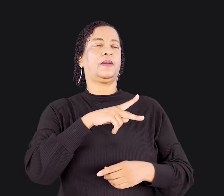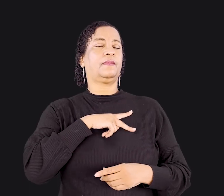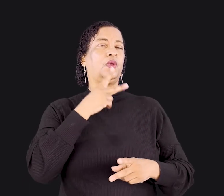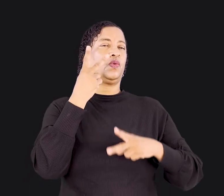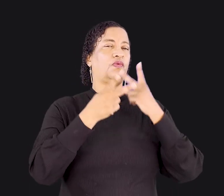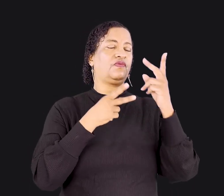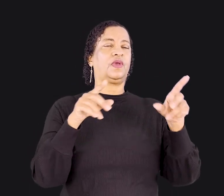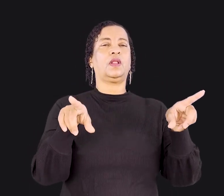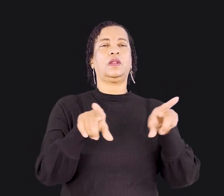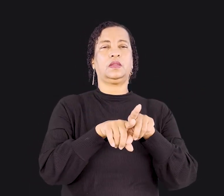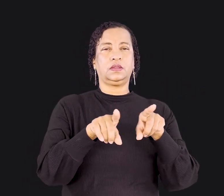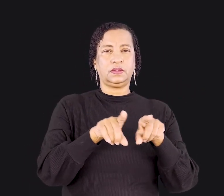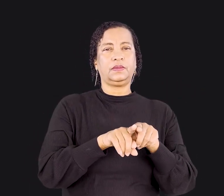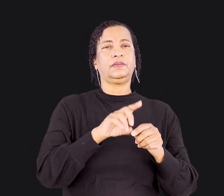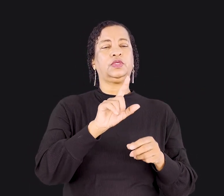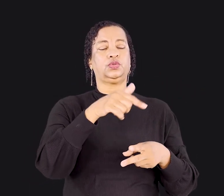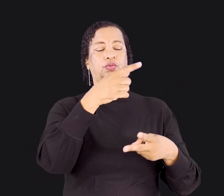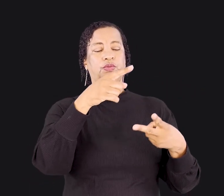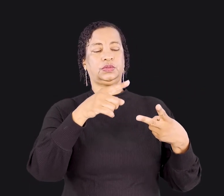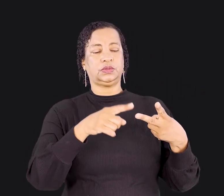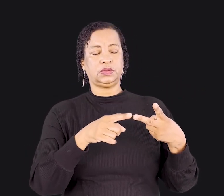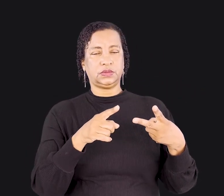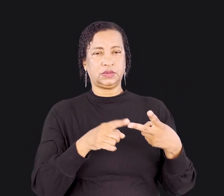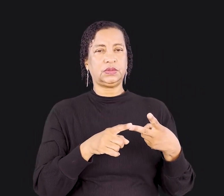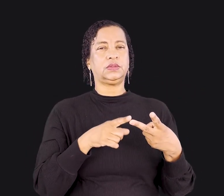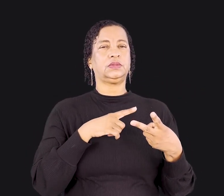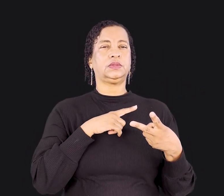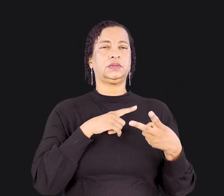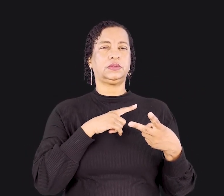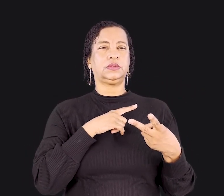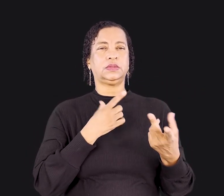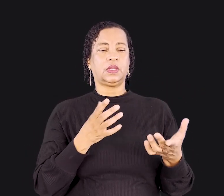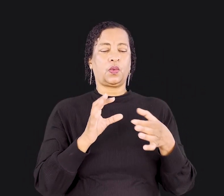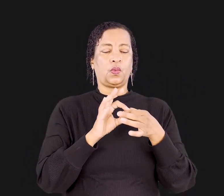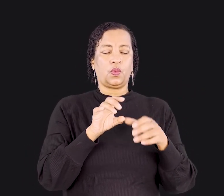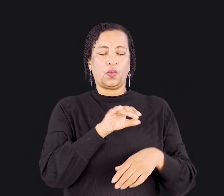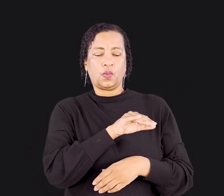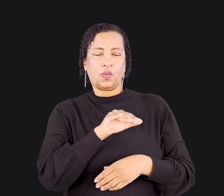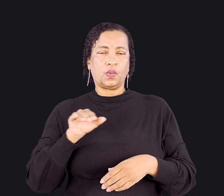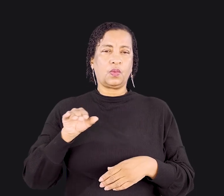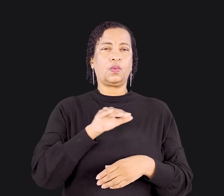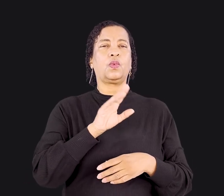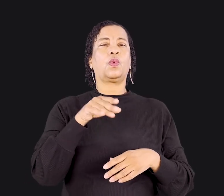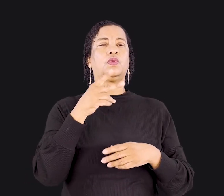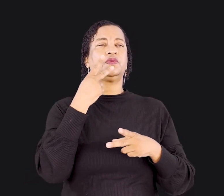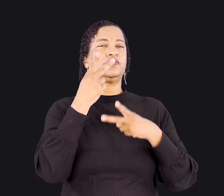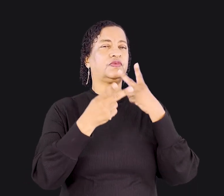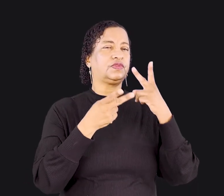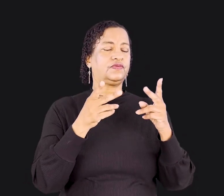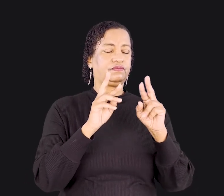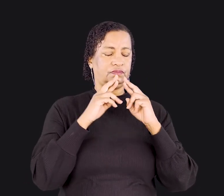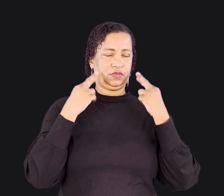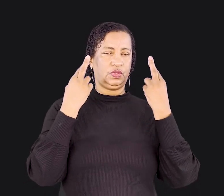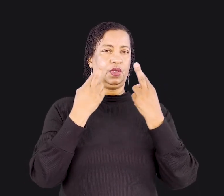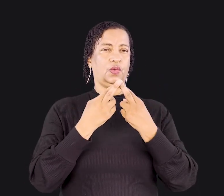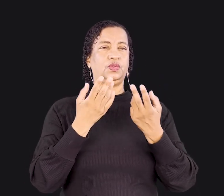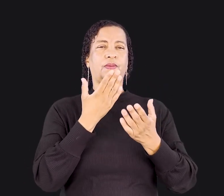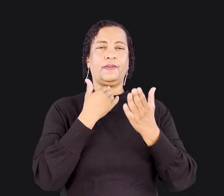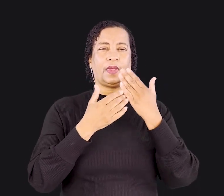fala também de outra dimensão, a dimensão horizontal. Por isso, ele diz quando vocês se reúnem não é para comer